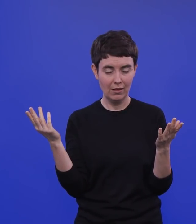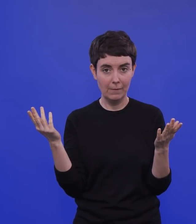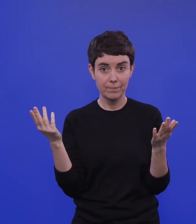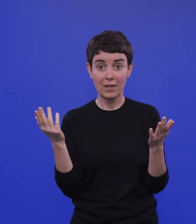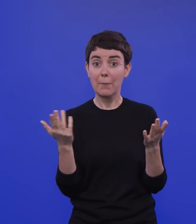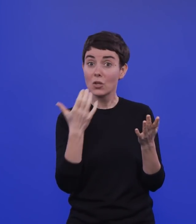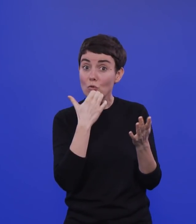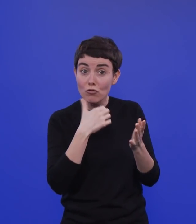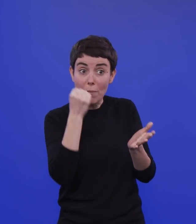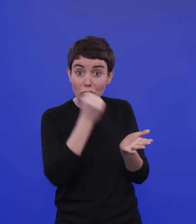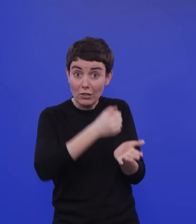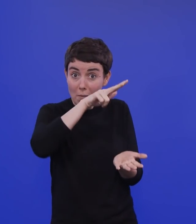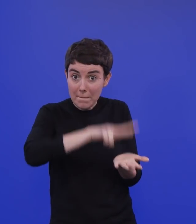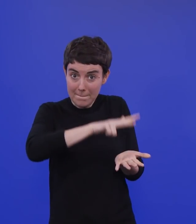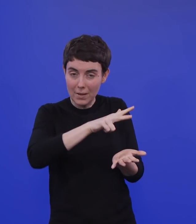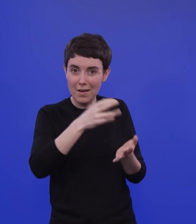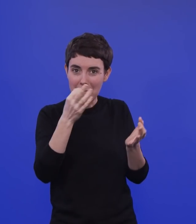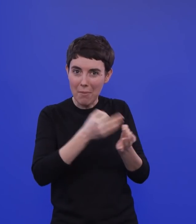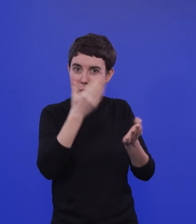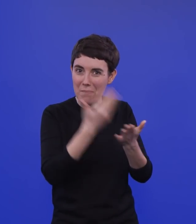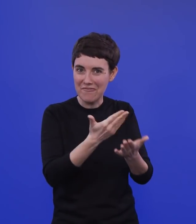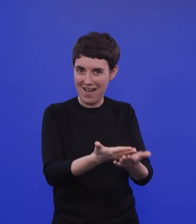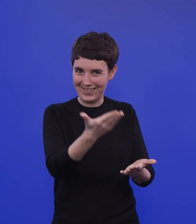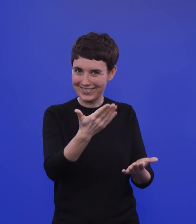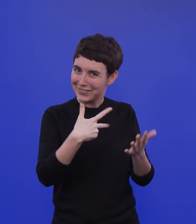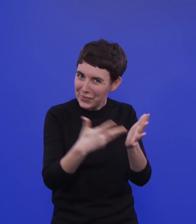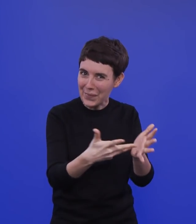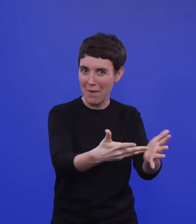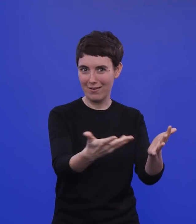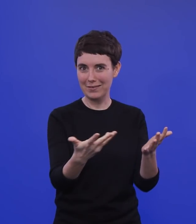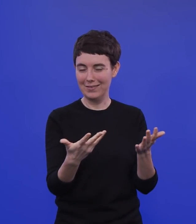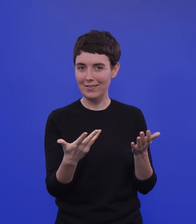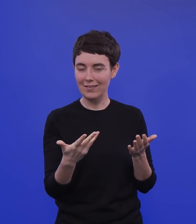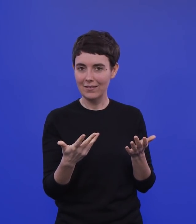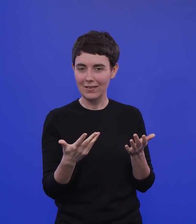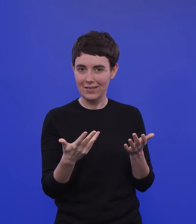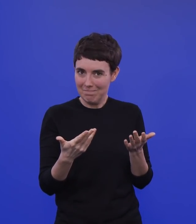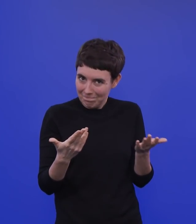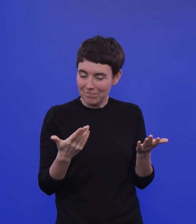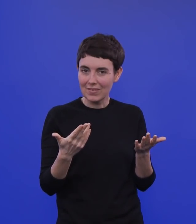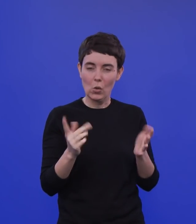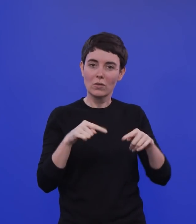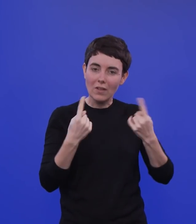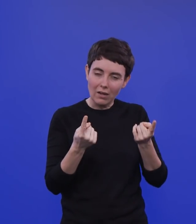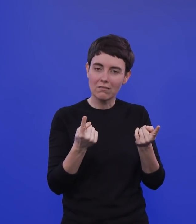einmal wirklich diesen Gegenbeweis, diese Bestätigung, diese Kontrolle. Und dass man dann vielleicht auch ein Gefühl dafür bekommt, von diesem